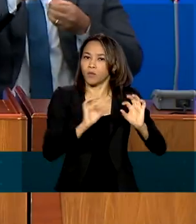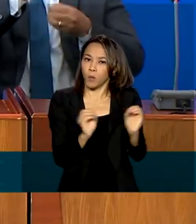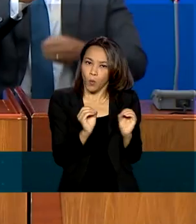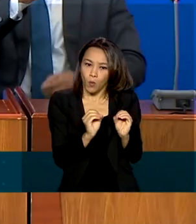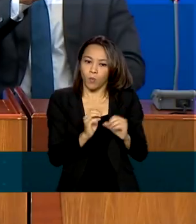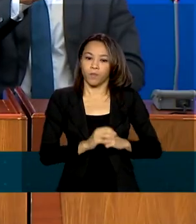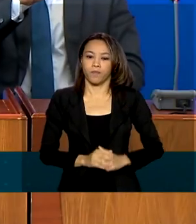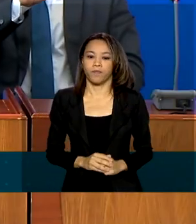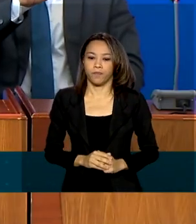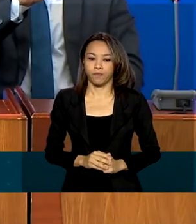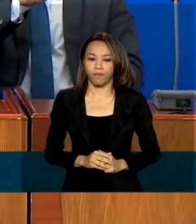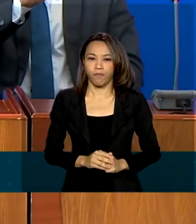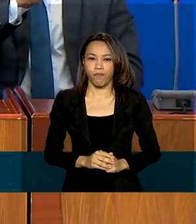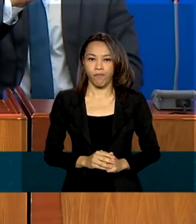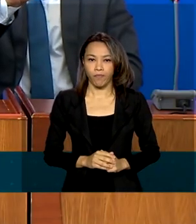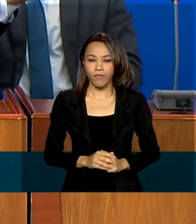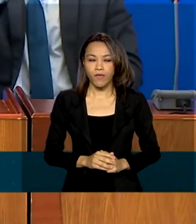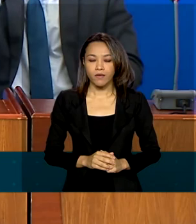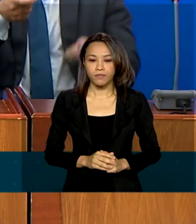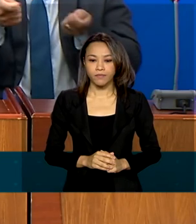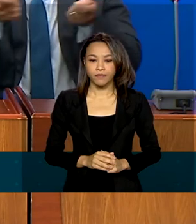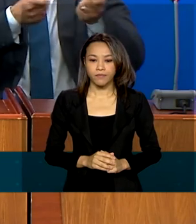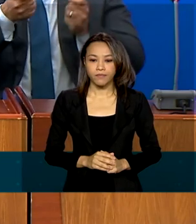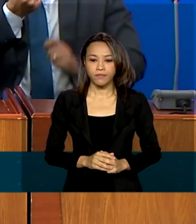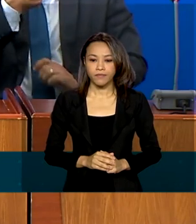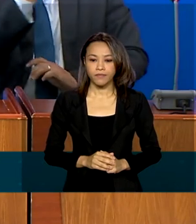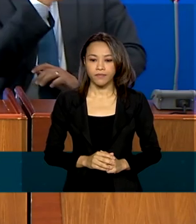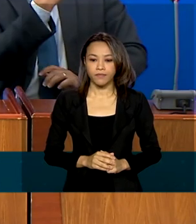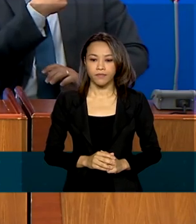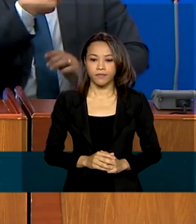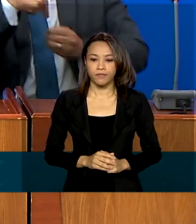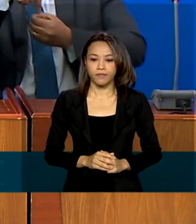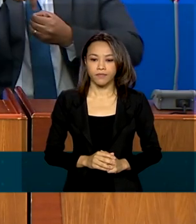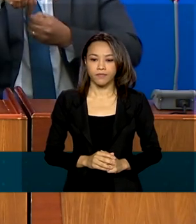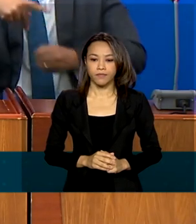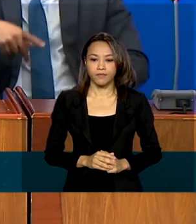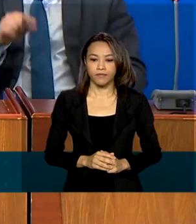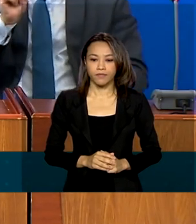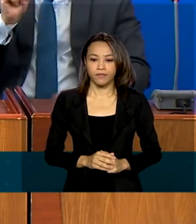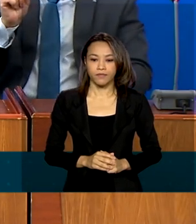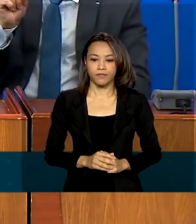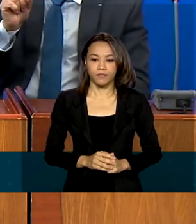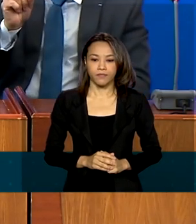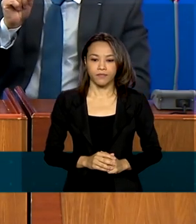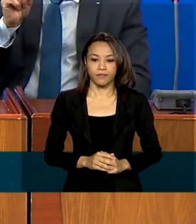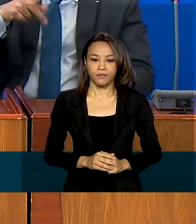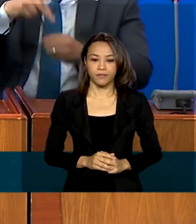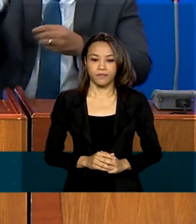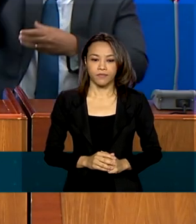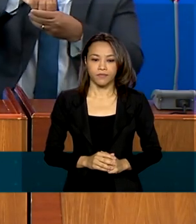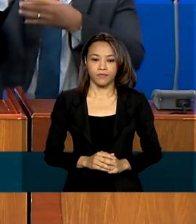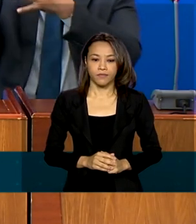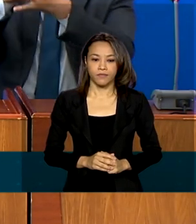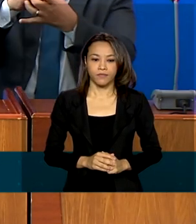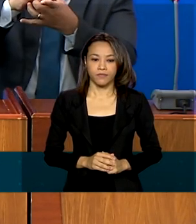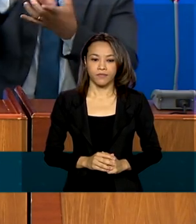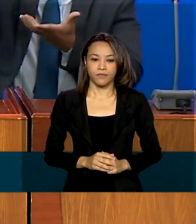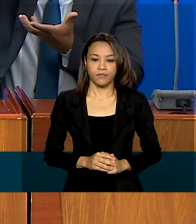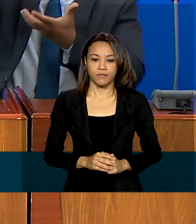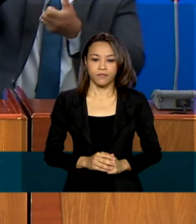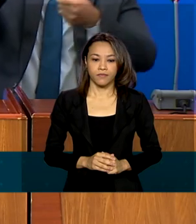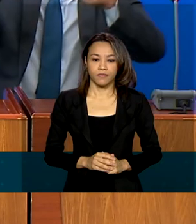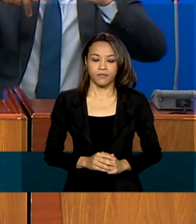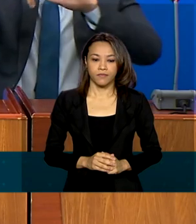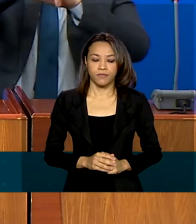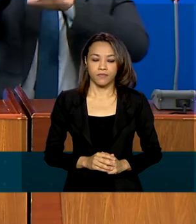Jamais controlaremos o preço da Petrobras. A Petrobras está inserida no contexto mundial com suas